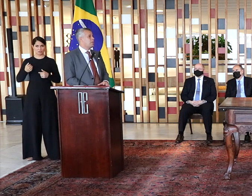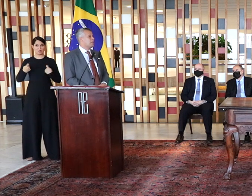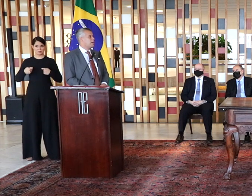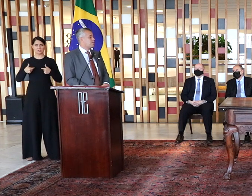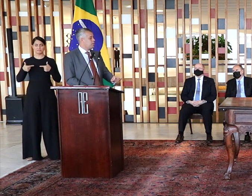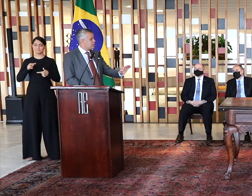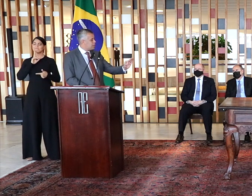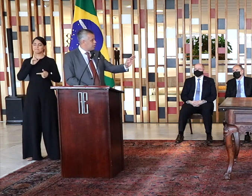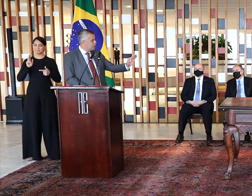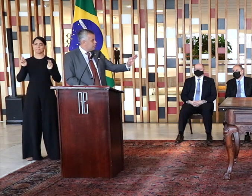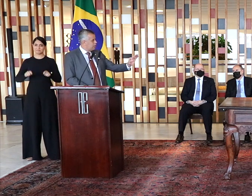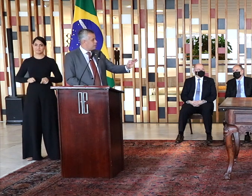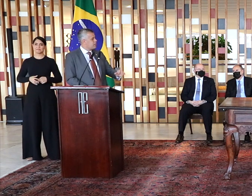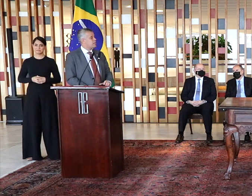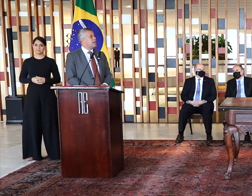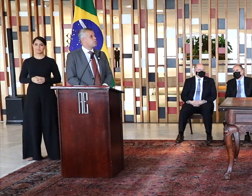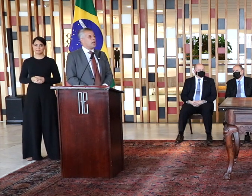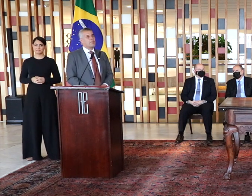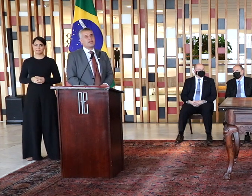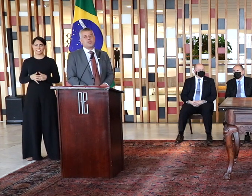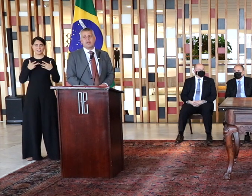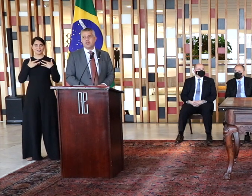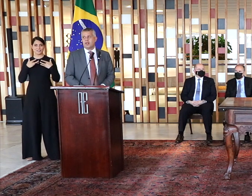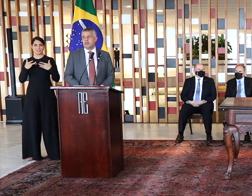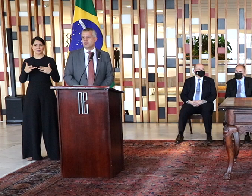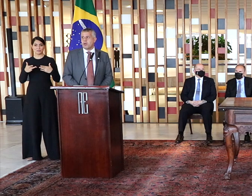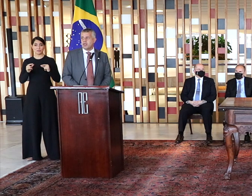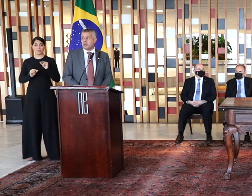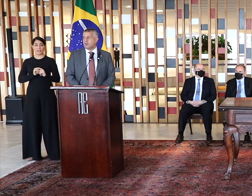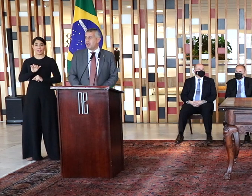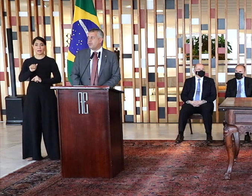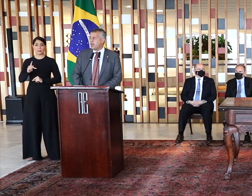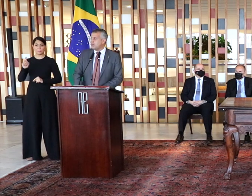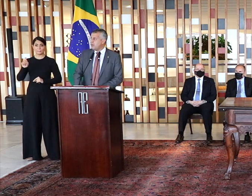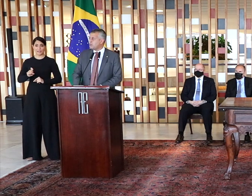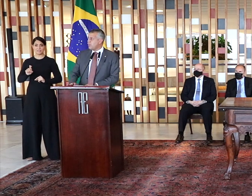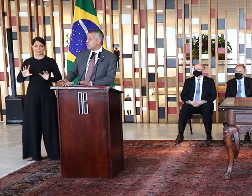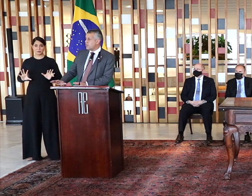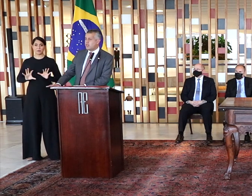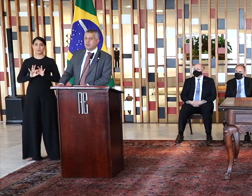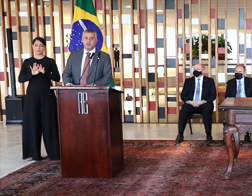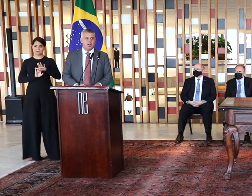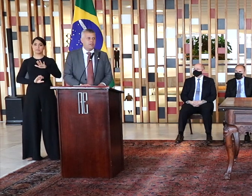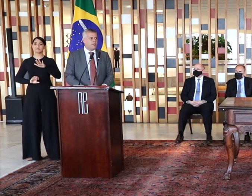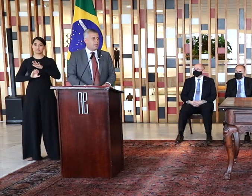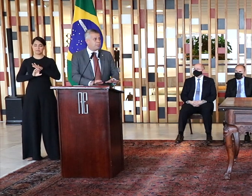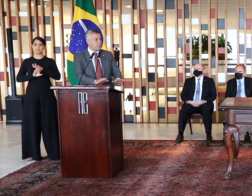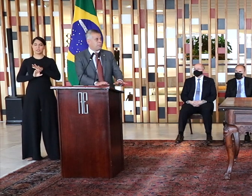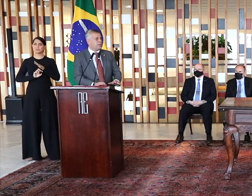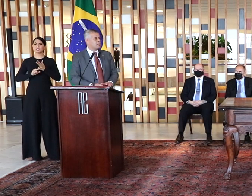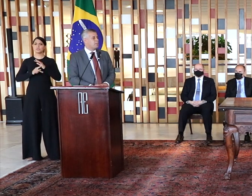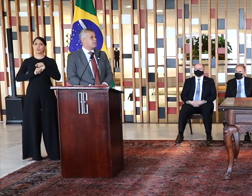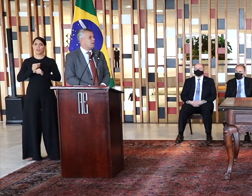extrema utilidade. Esse gesto que a Apex faz nesse compartilhamento vai virar alimento na mesa dos brasileiros, vai